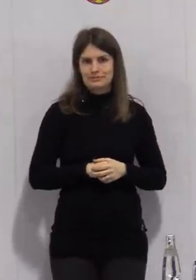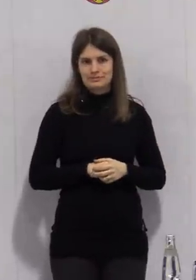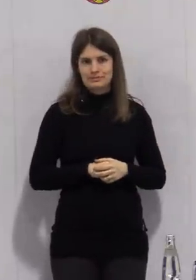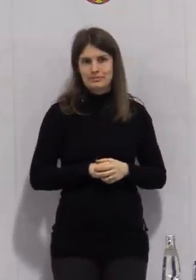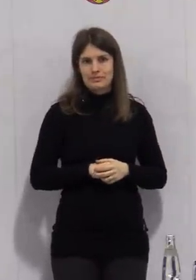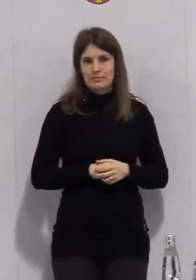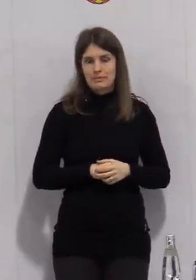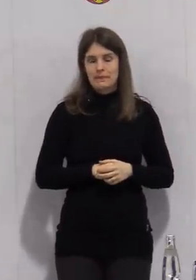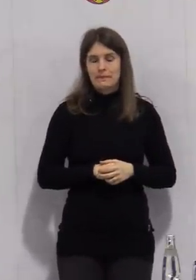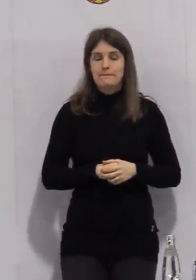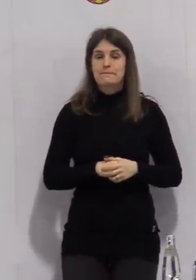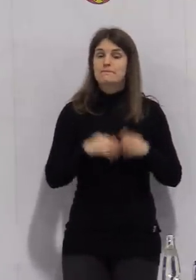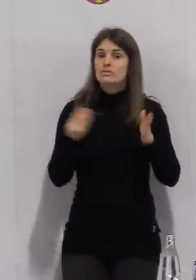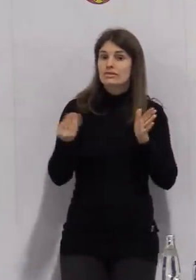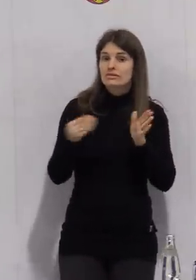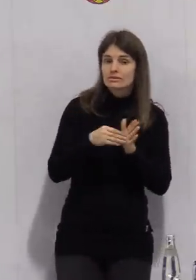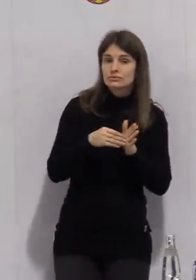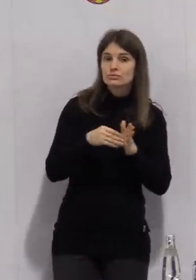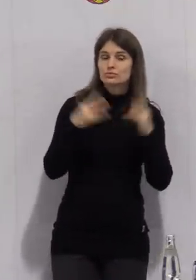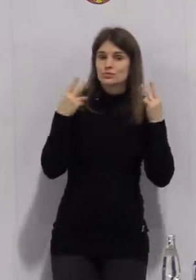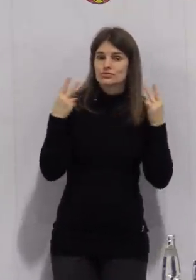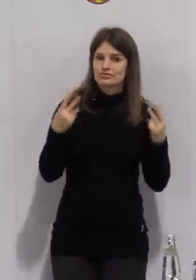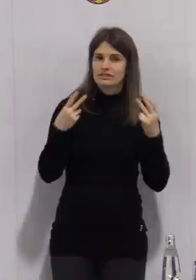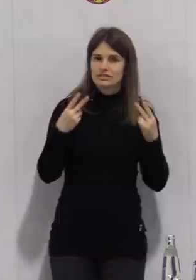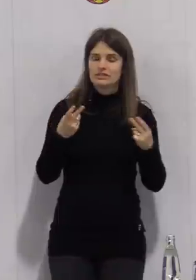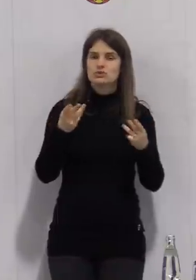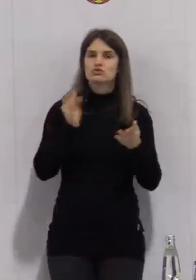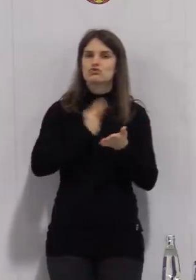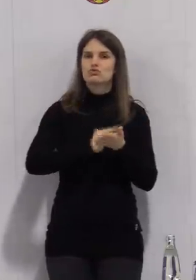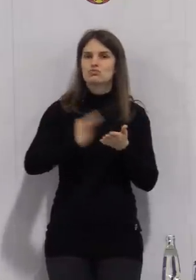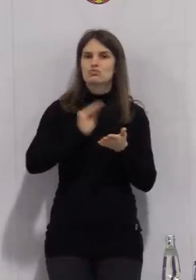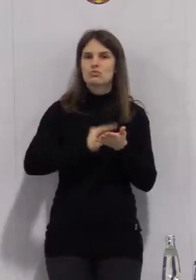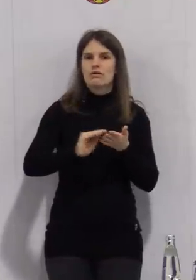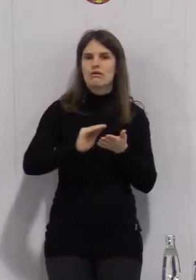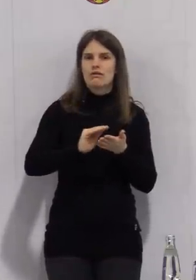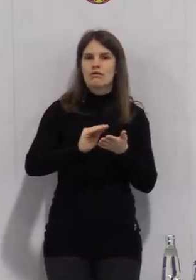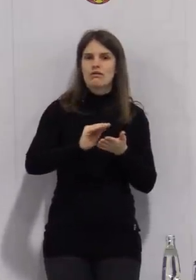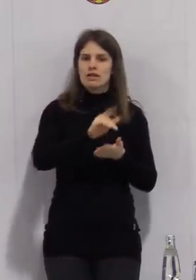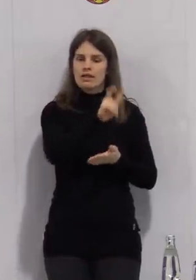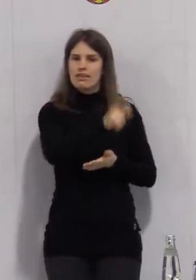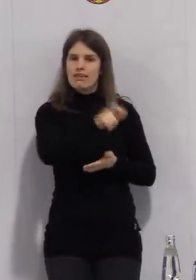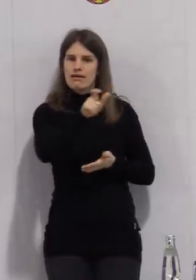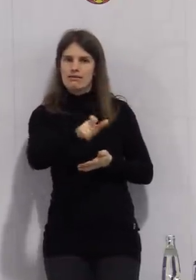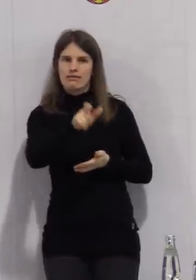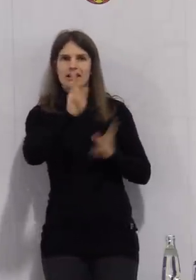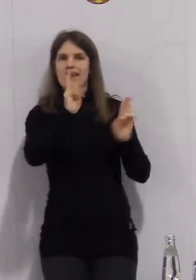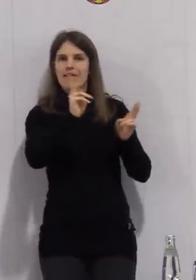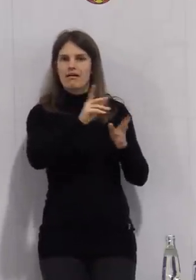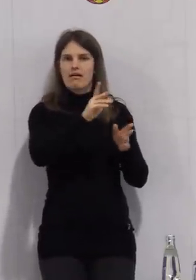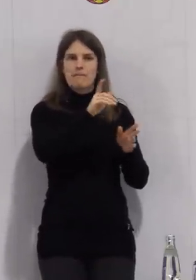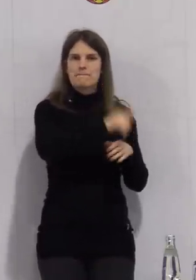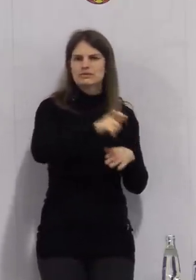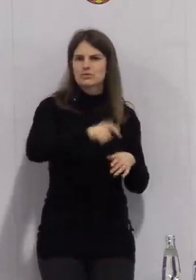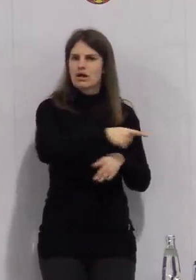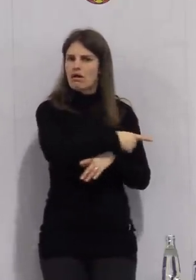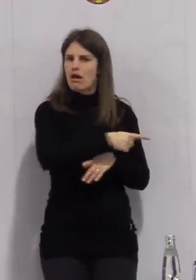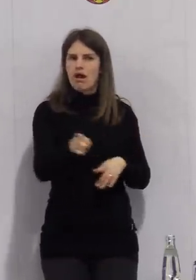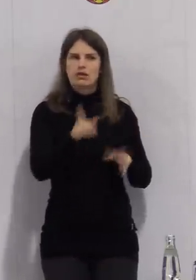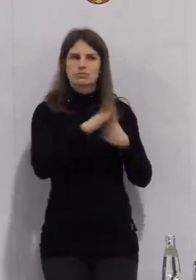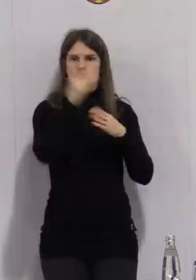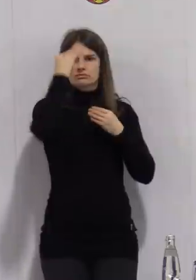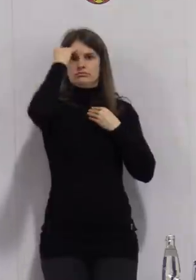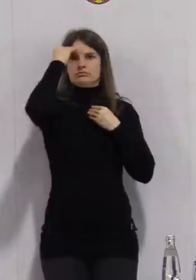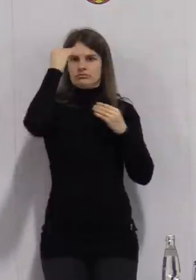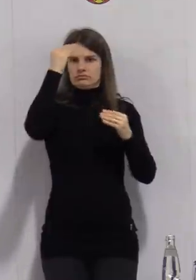des Personals in den Schulen, damit also die Lehrer, die pädagogischen Mitarbeiter, die